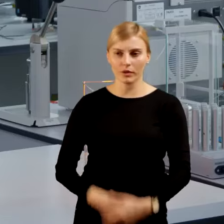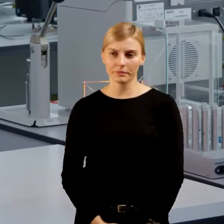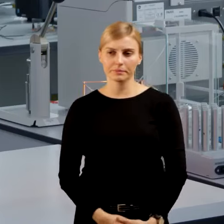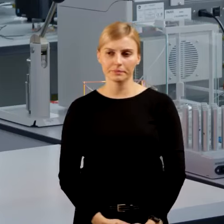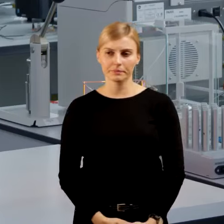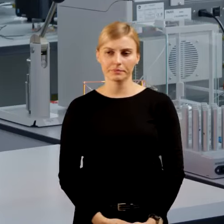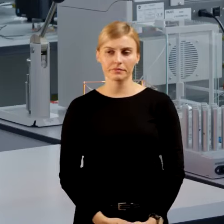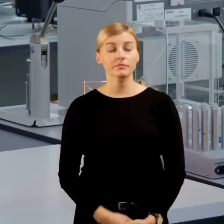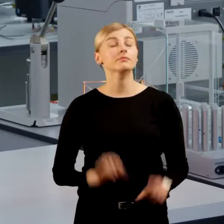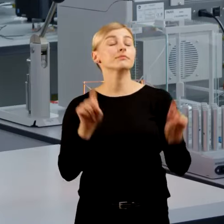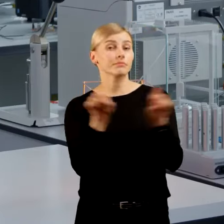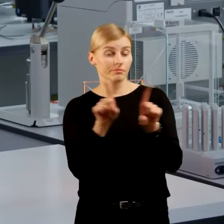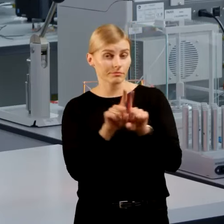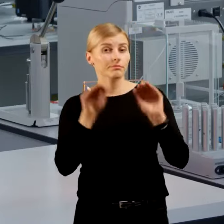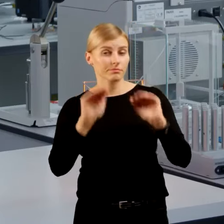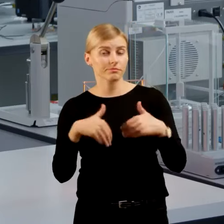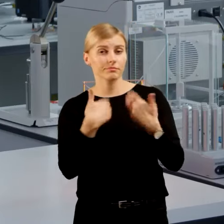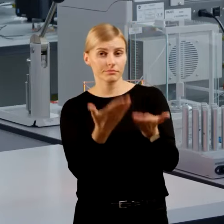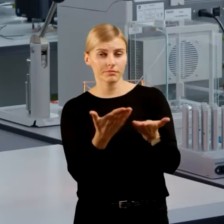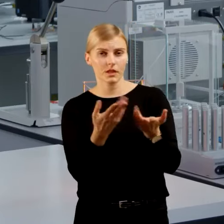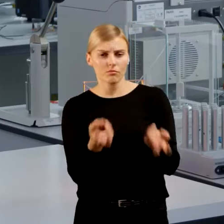ale także potrafią wytworzyć piorun.